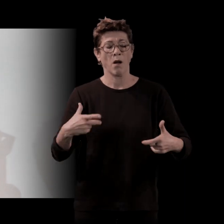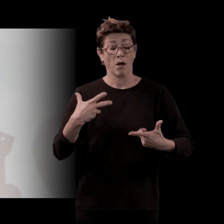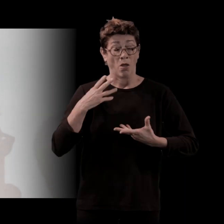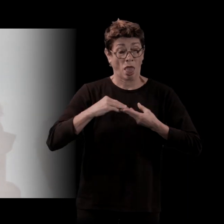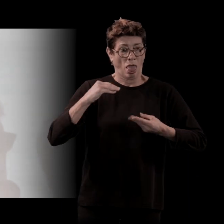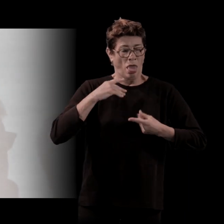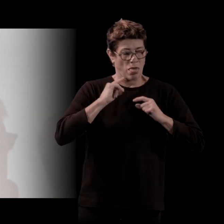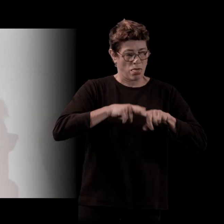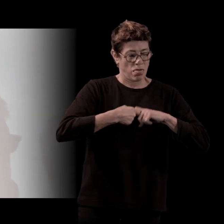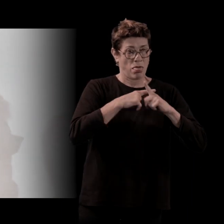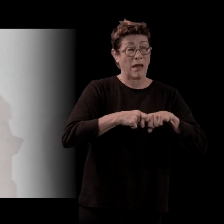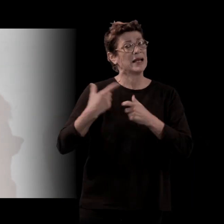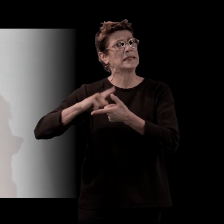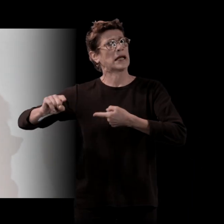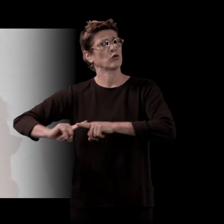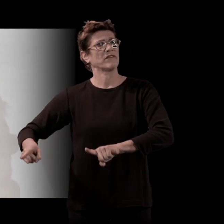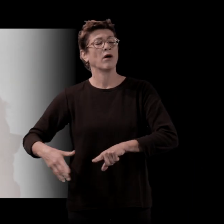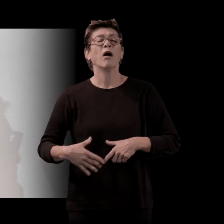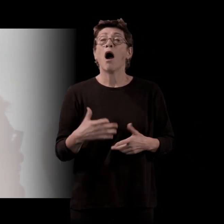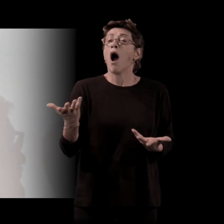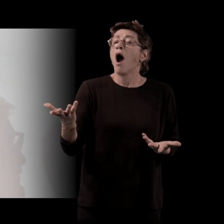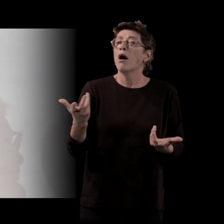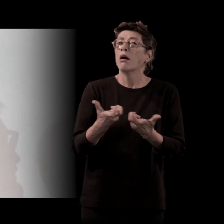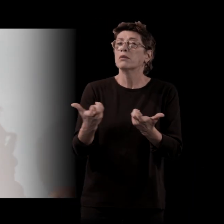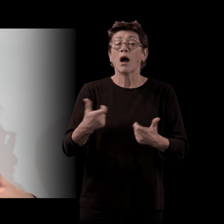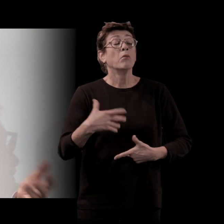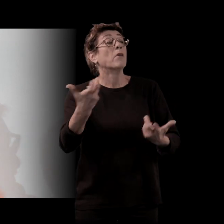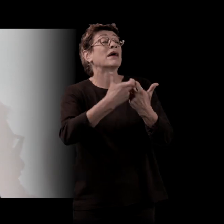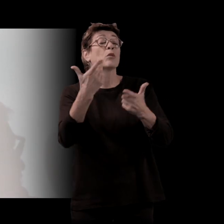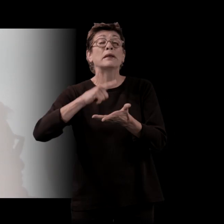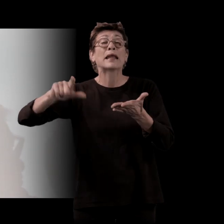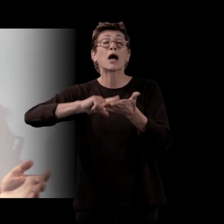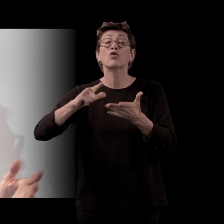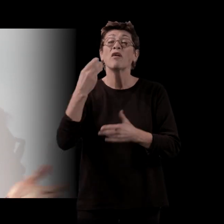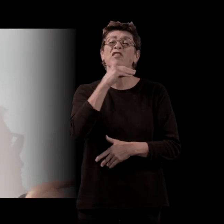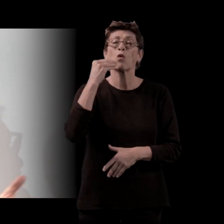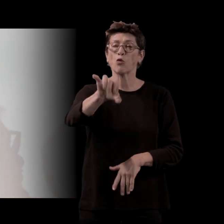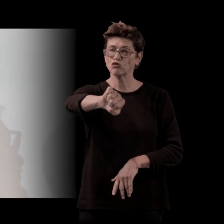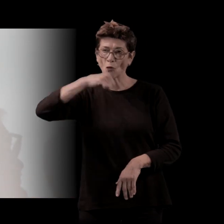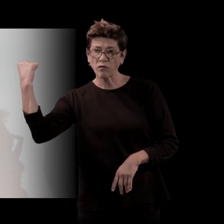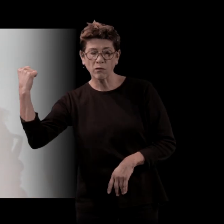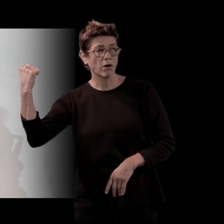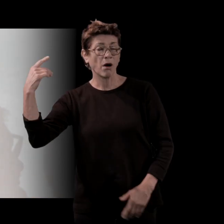? En littérature, si vous ouvrez le frigo, vous n'êtes pas obligé de le fermer. Il va le déduire, le lecteur.